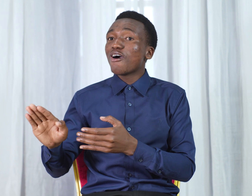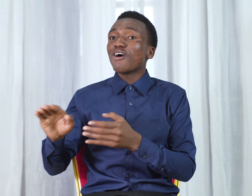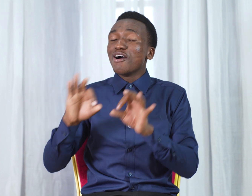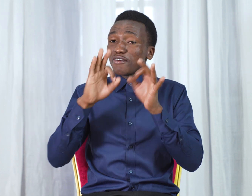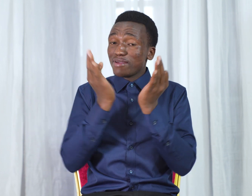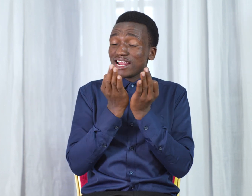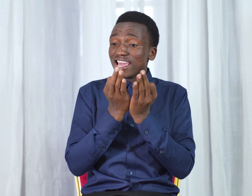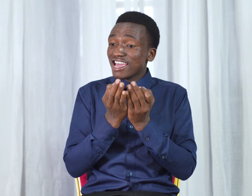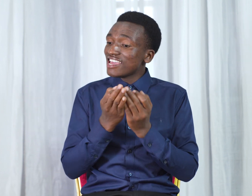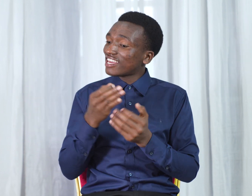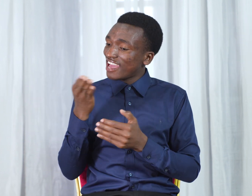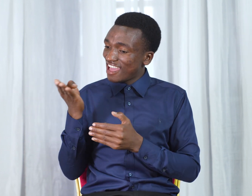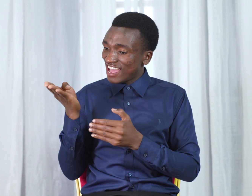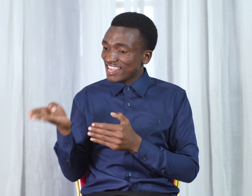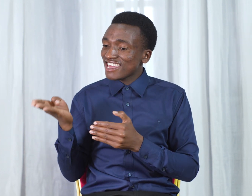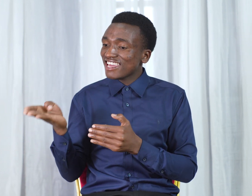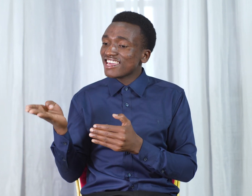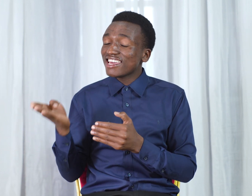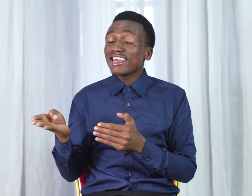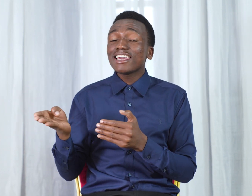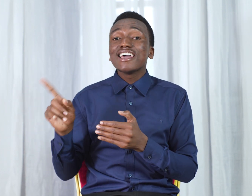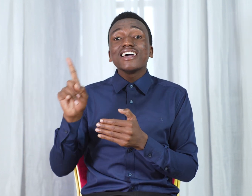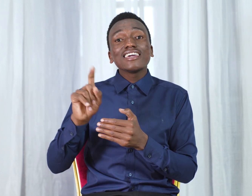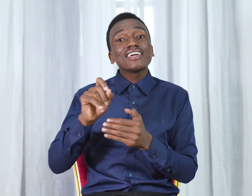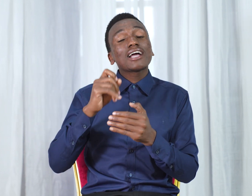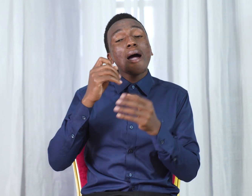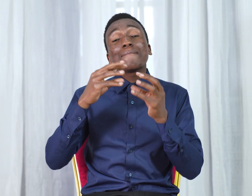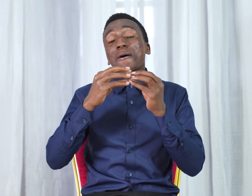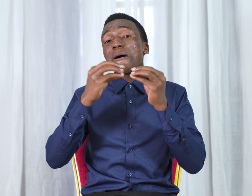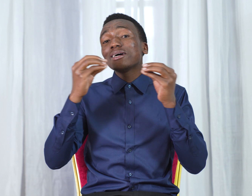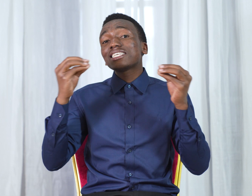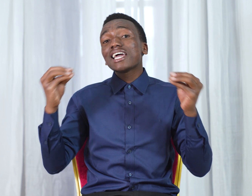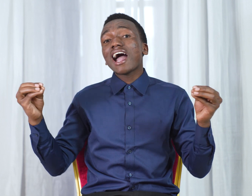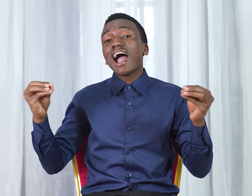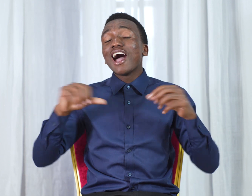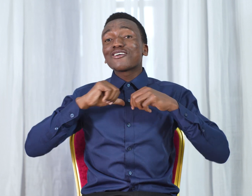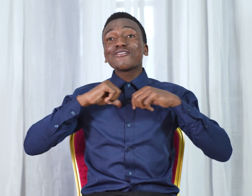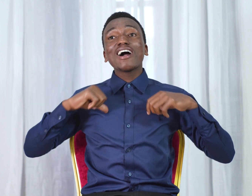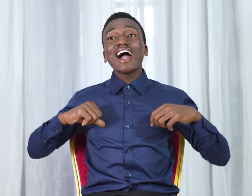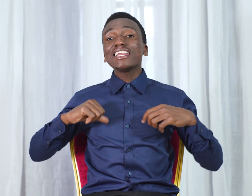Familia yake eli Ikapoteza kuhani